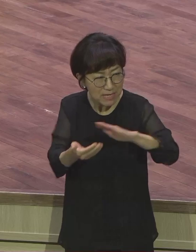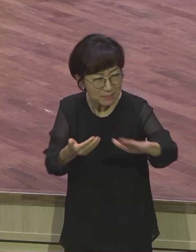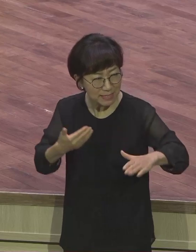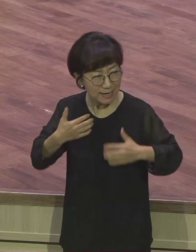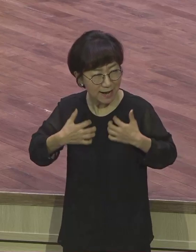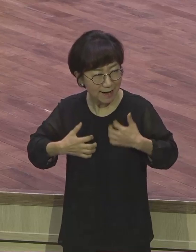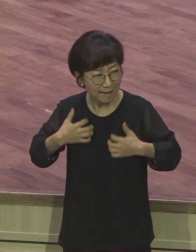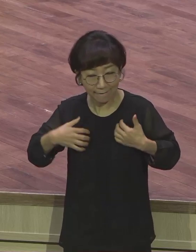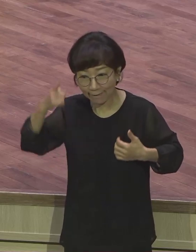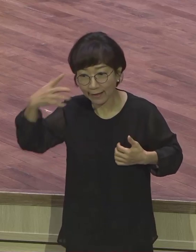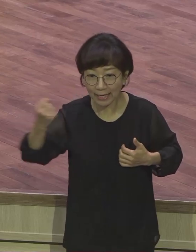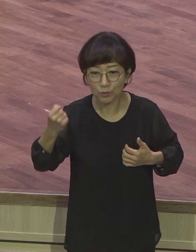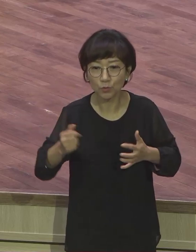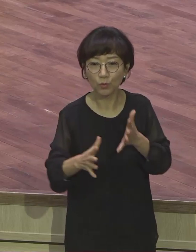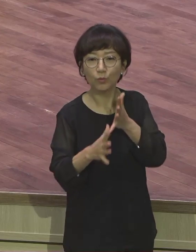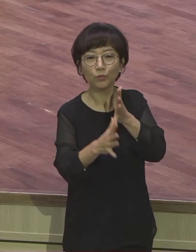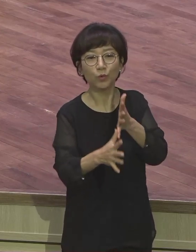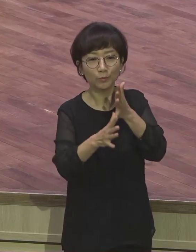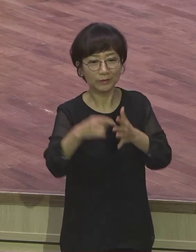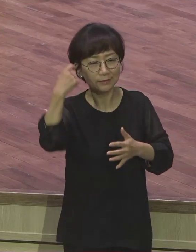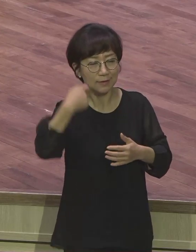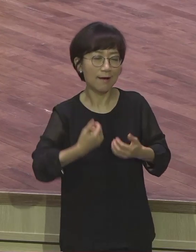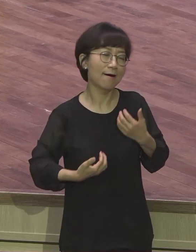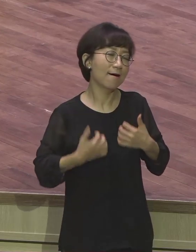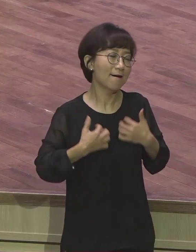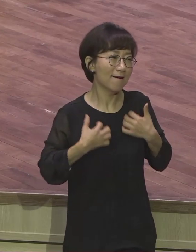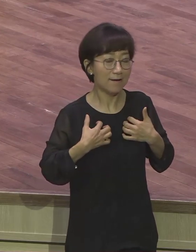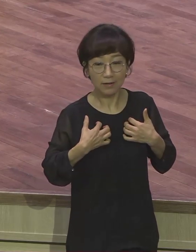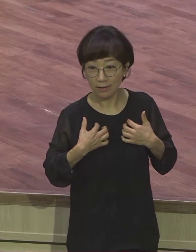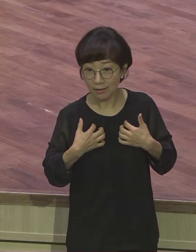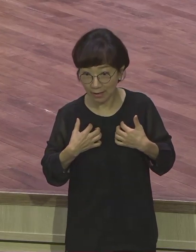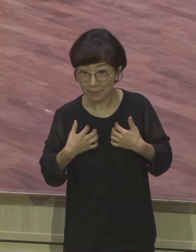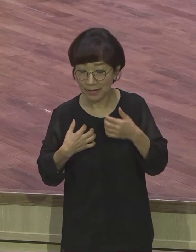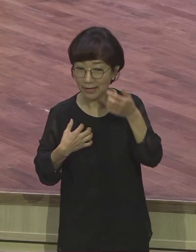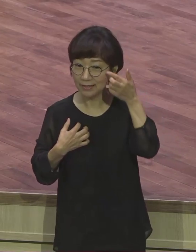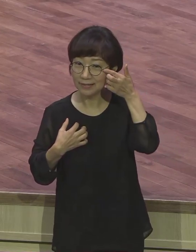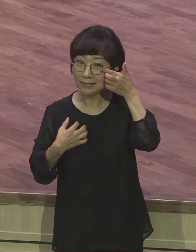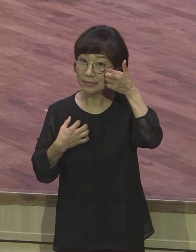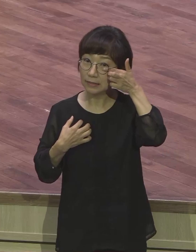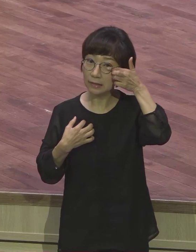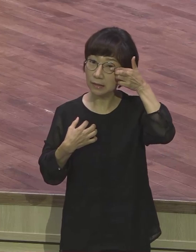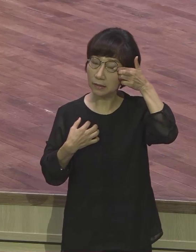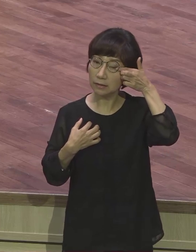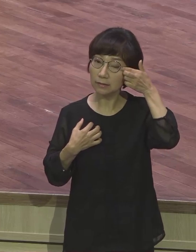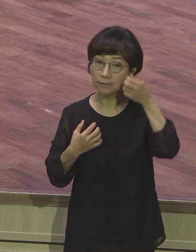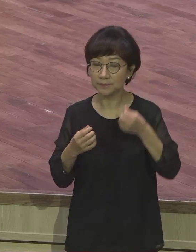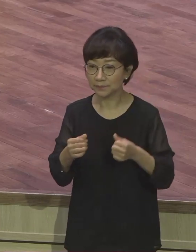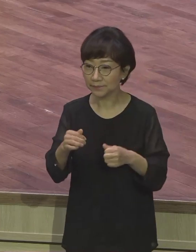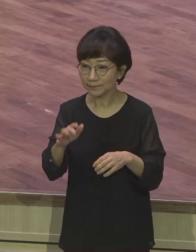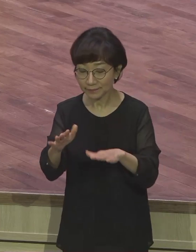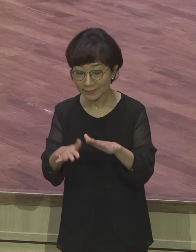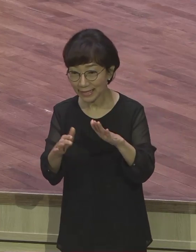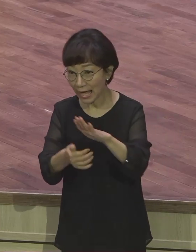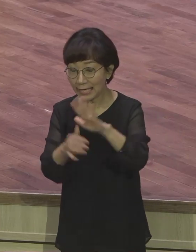말리는 사람이에요. 이 성공하는 사람들의 특징을 보면요. 모든 일이 다 좀 긍정적이에요.